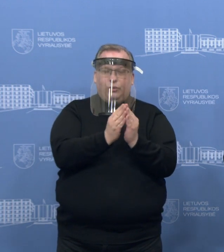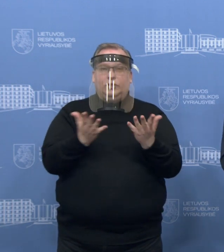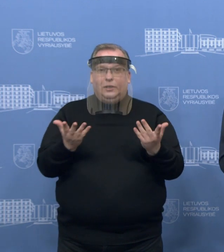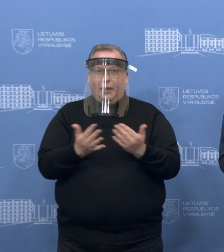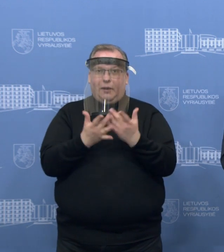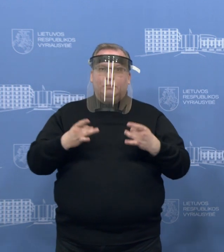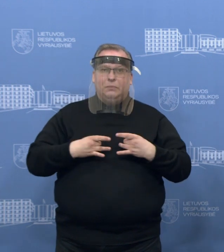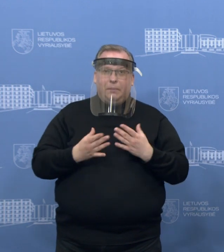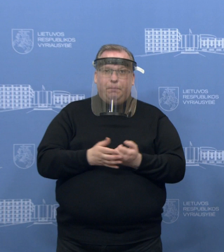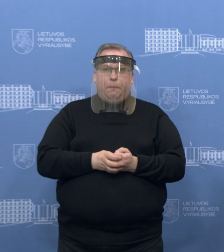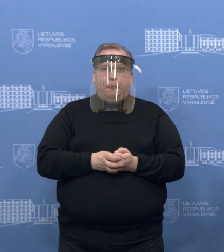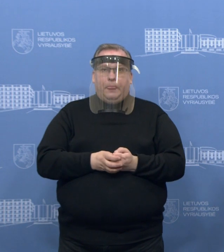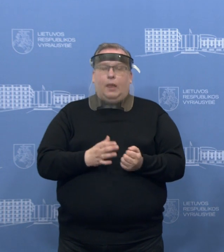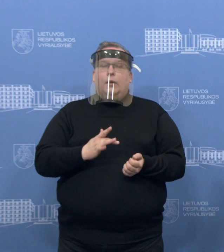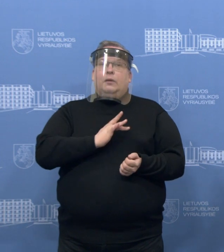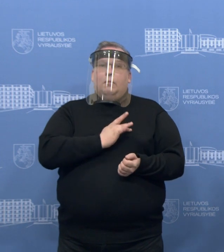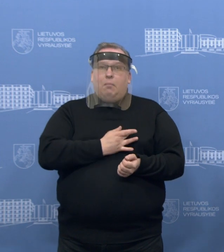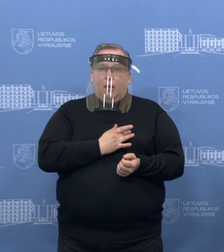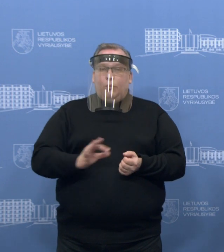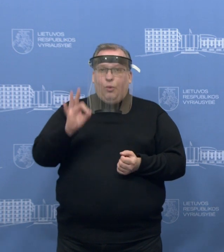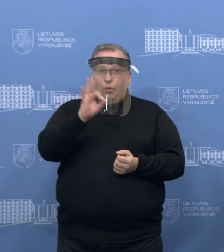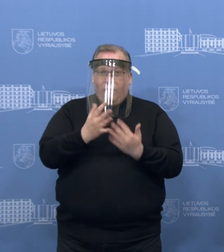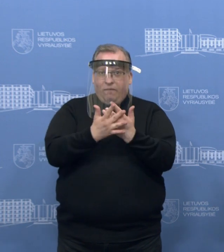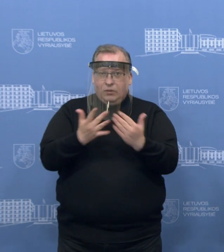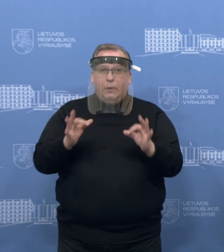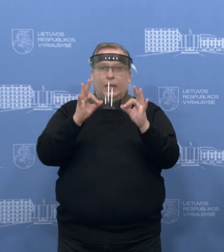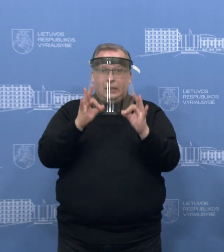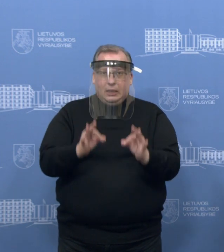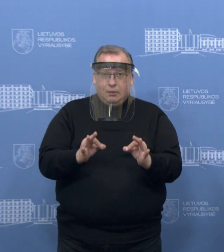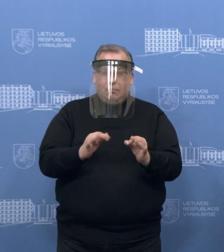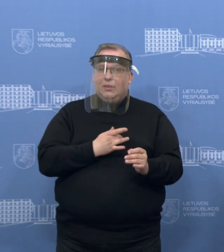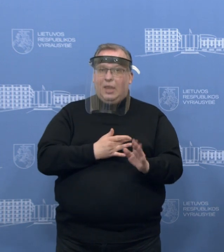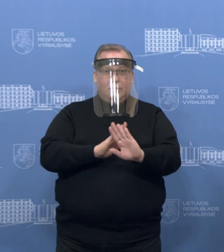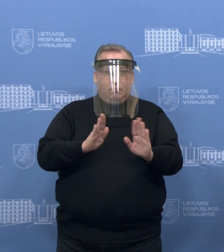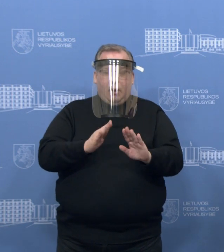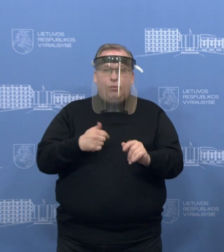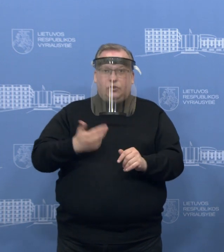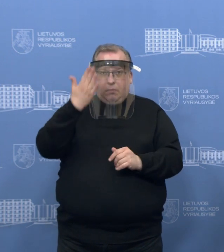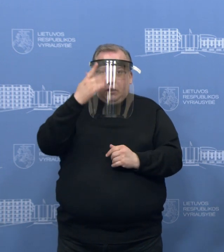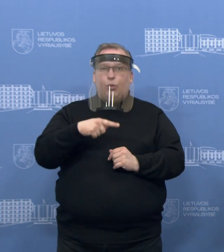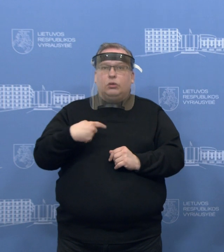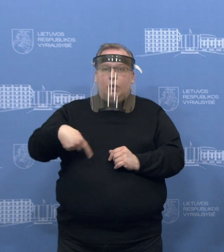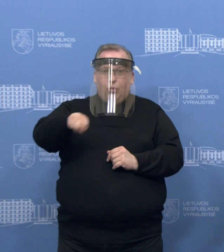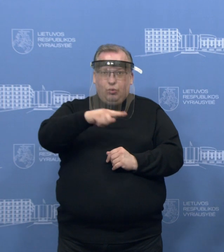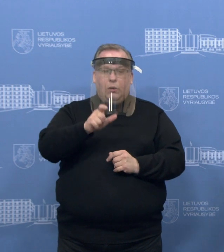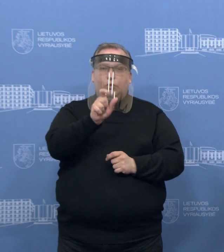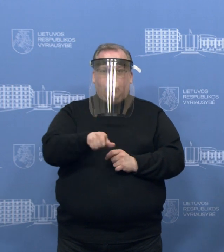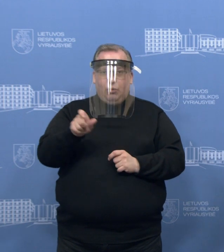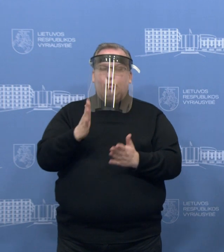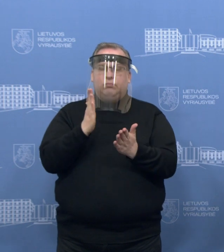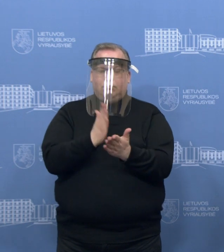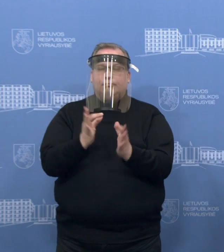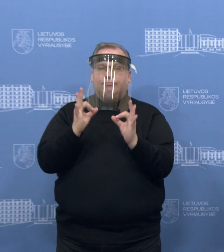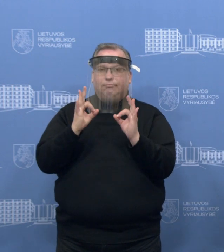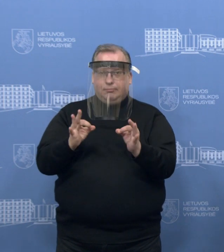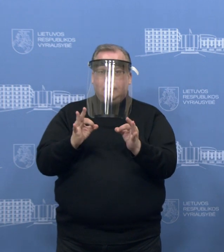dėl baimių visokiausių, tai tikrai nesibaiminu, manau, kad daugiuma gyventojų yra atsakingi, yra